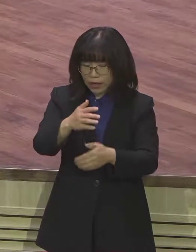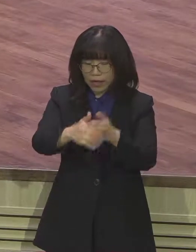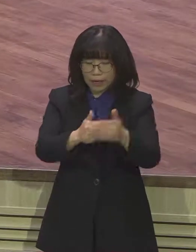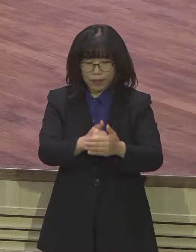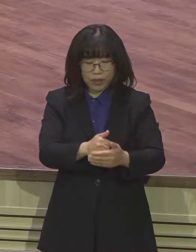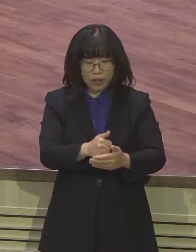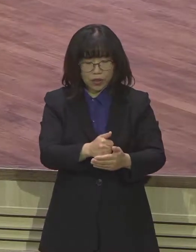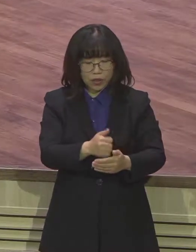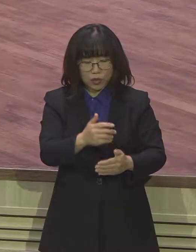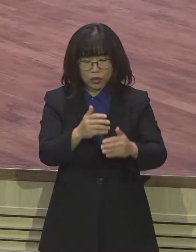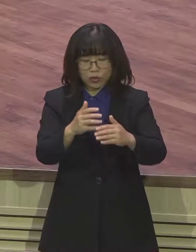떠나지 않습니까?